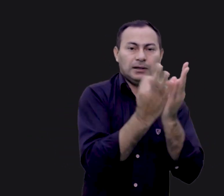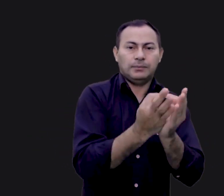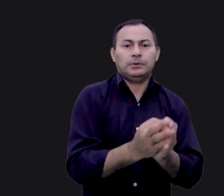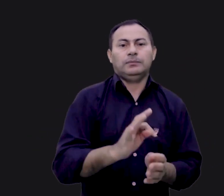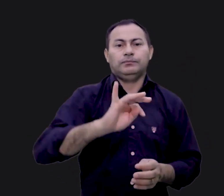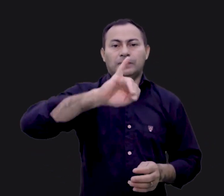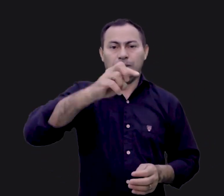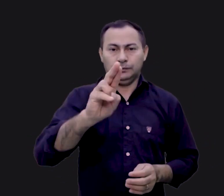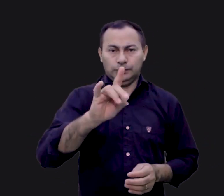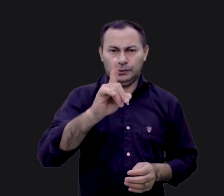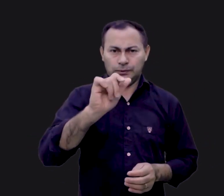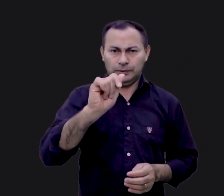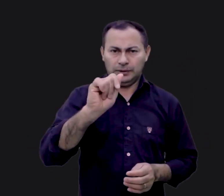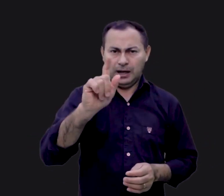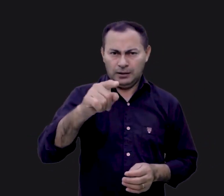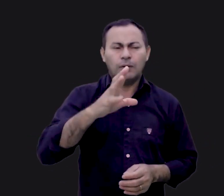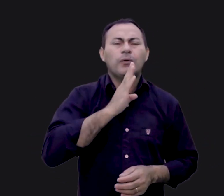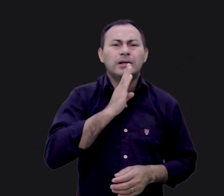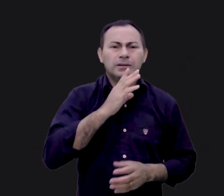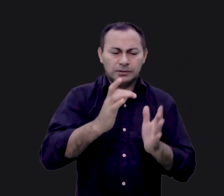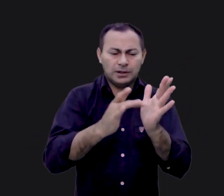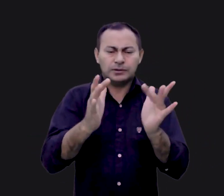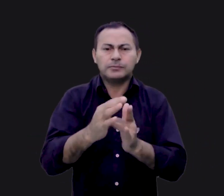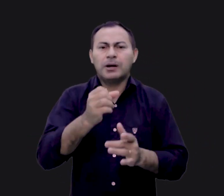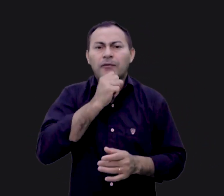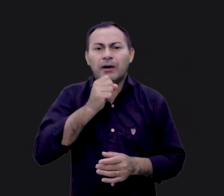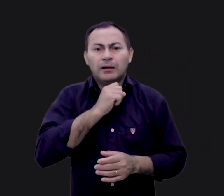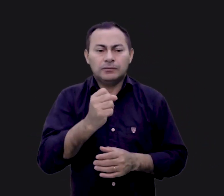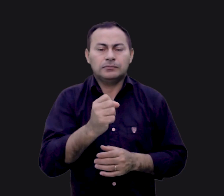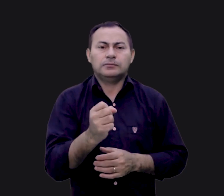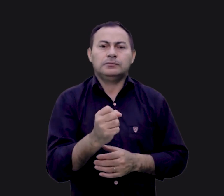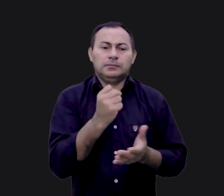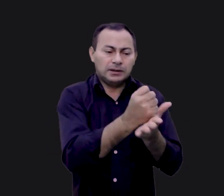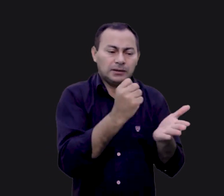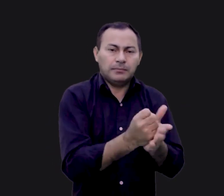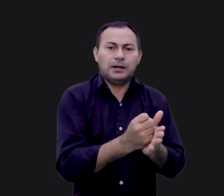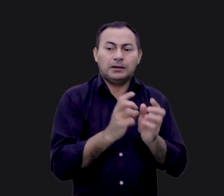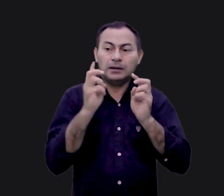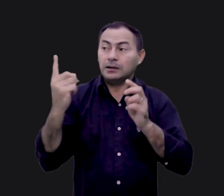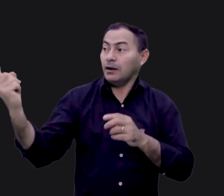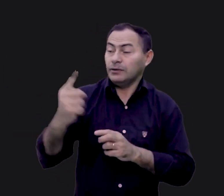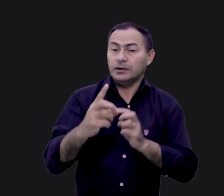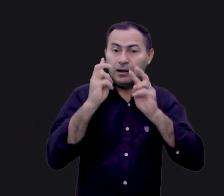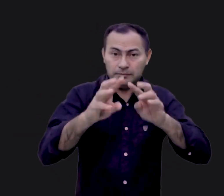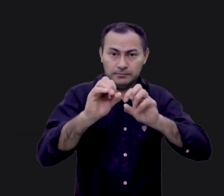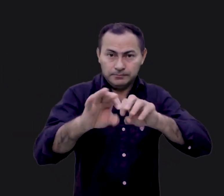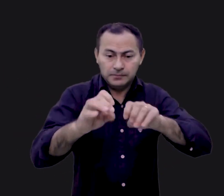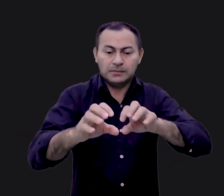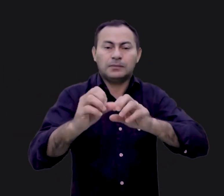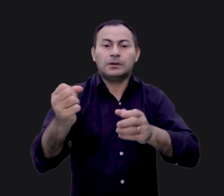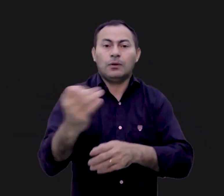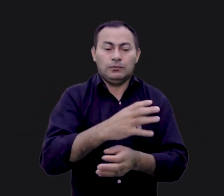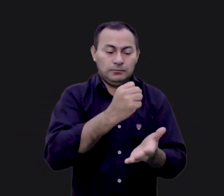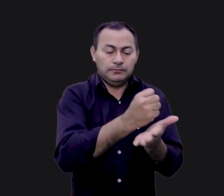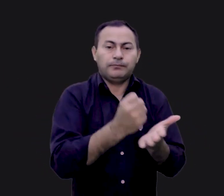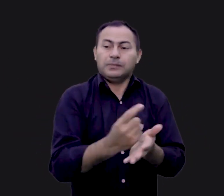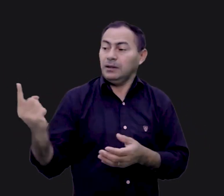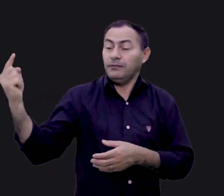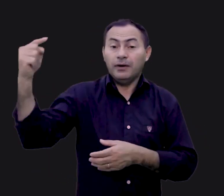Você conhece esse Jesus? Jesus, lembre-se, o Velho Testamento nos ensina que Ele está vindo e nós o veremos ensinando no Novo Testamento que Ele veio.